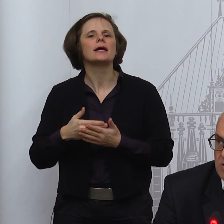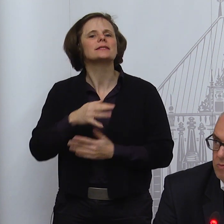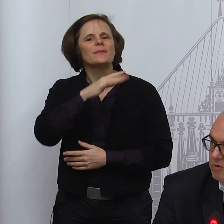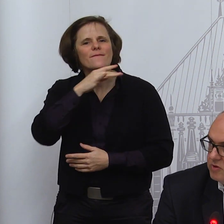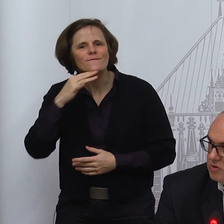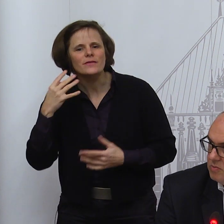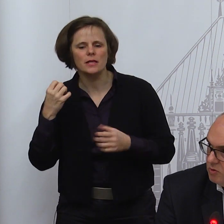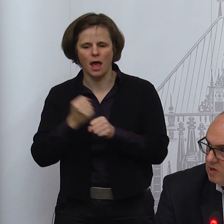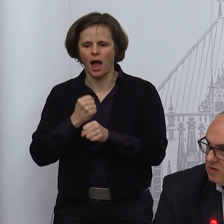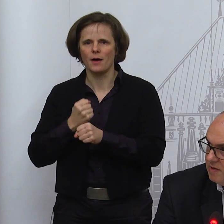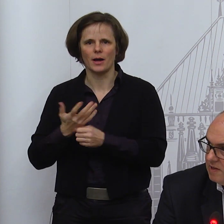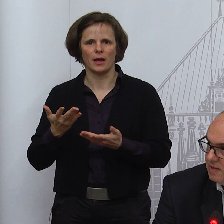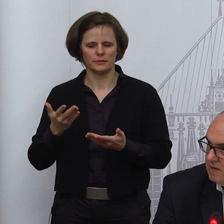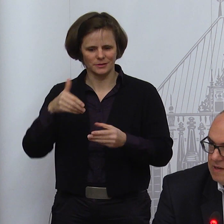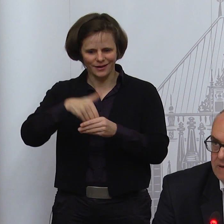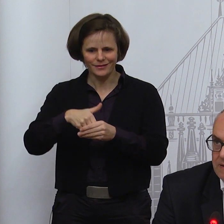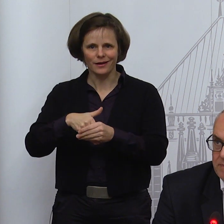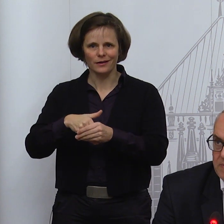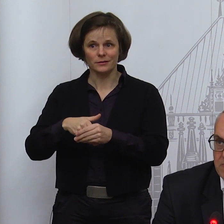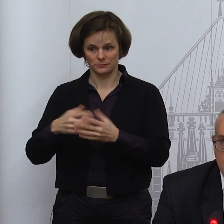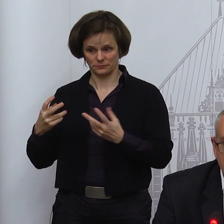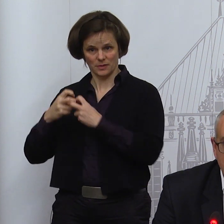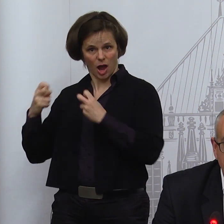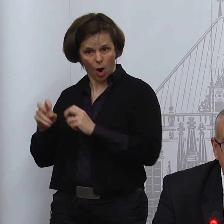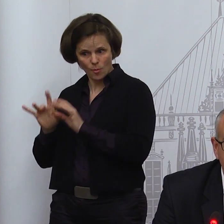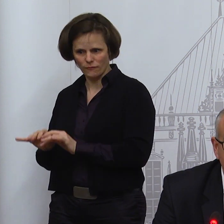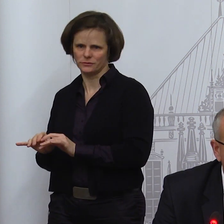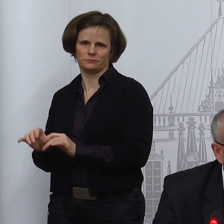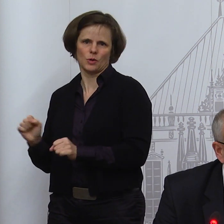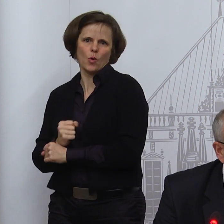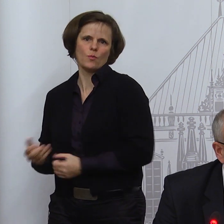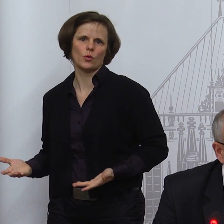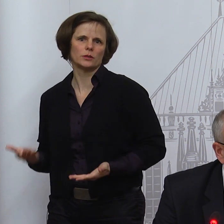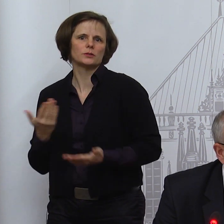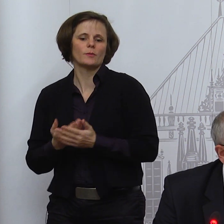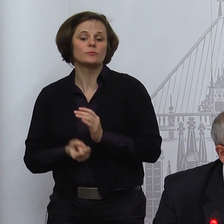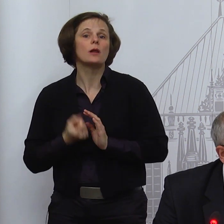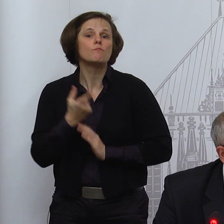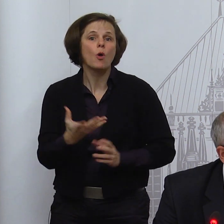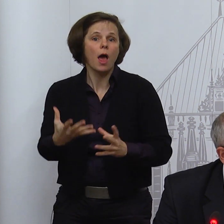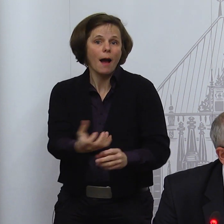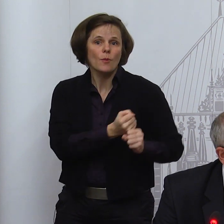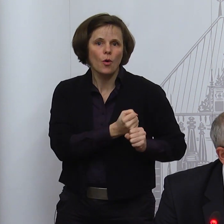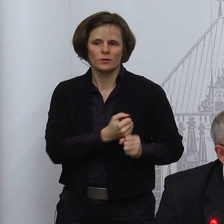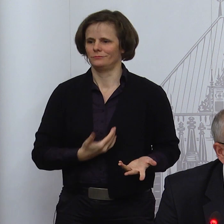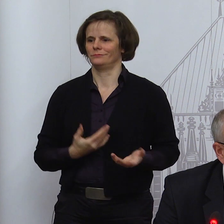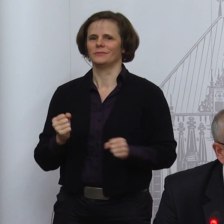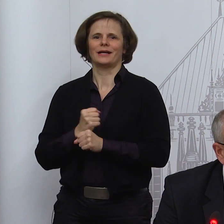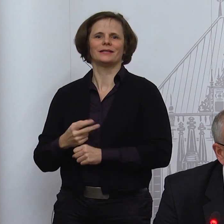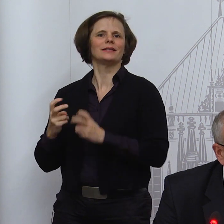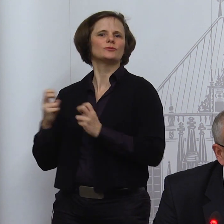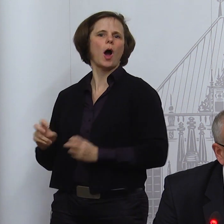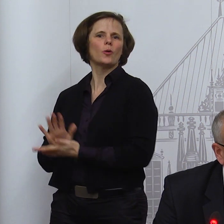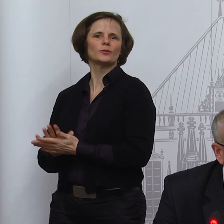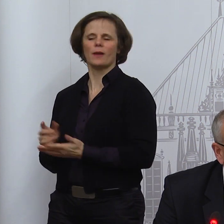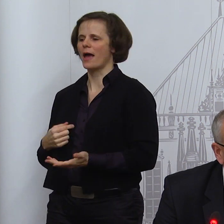ist gar kein Homeoffice möglich. Weil wenn der Müll abgeholt werden muss, dann geht das nicht aus dem Homeoffice heraus. Und